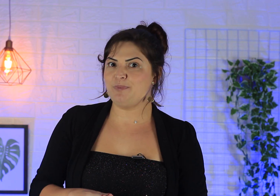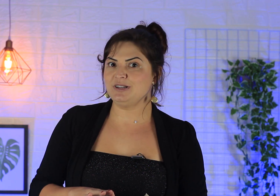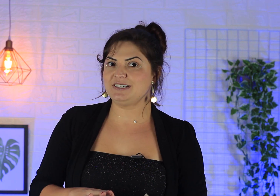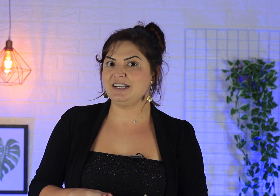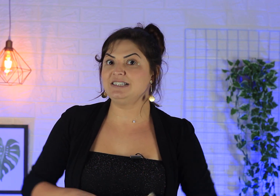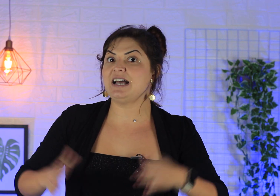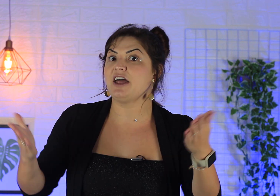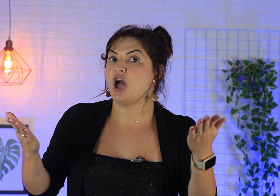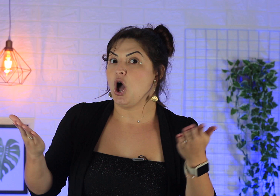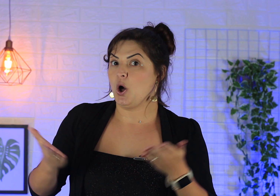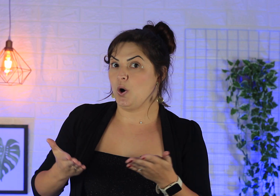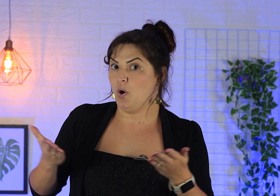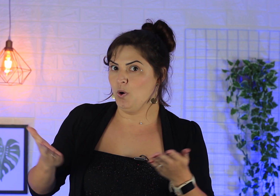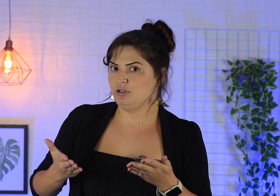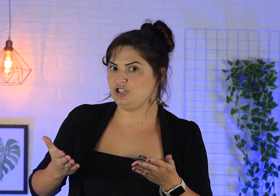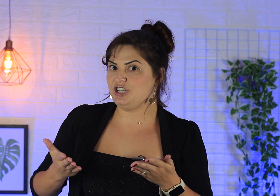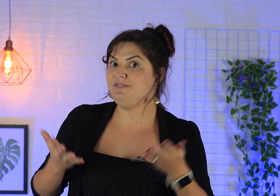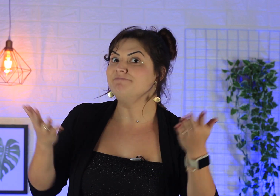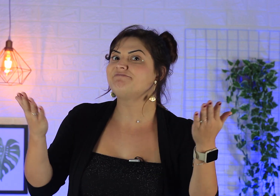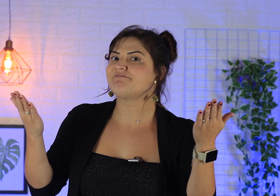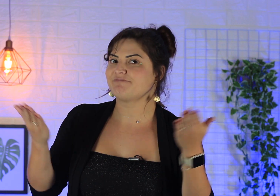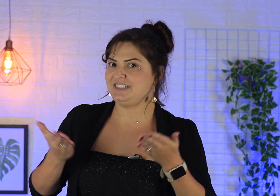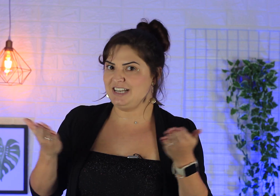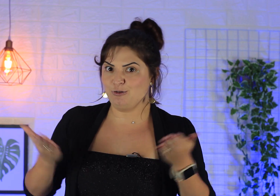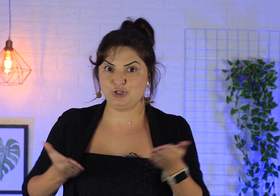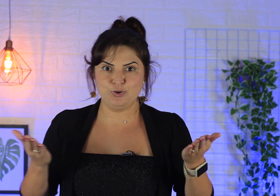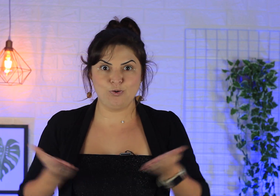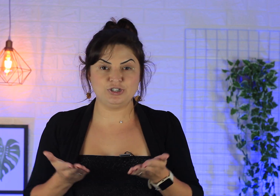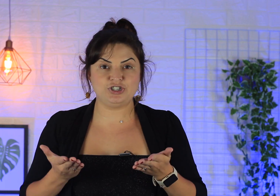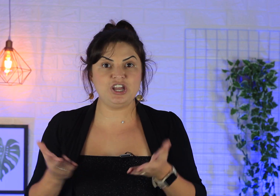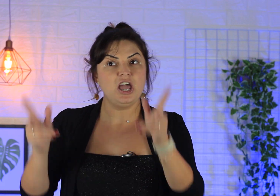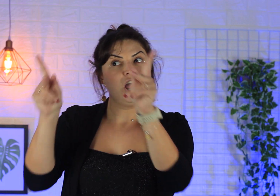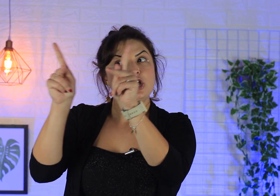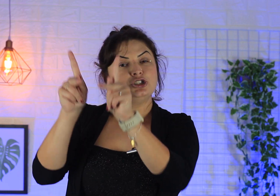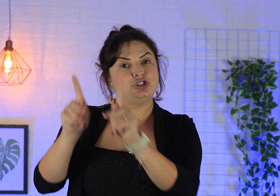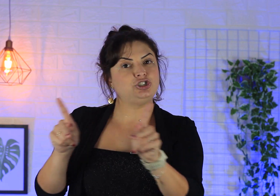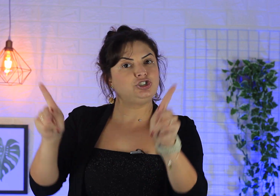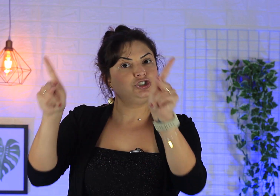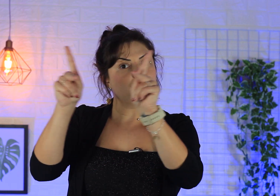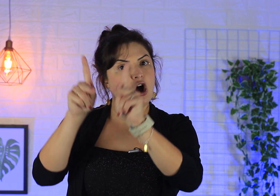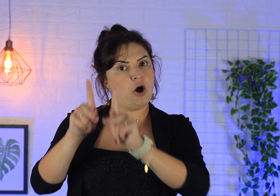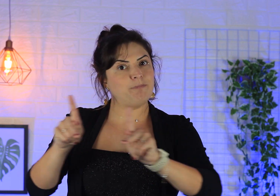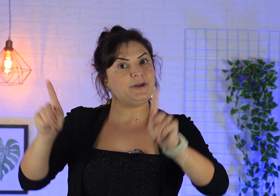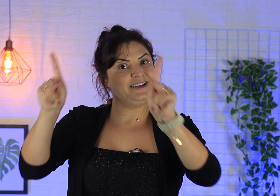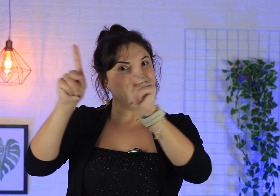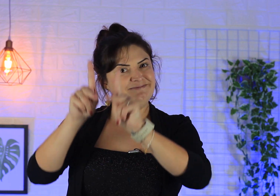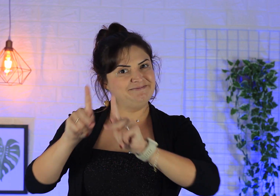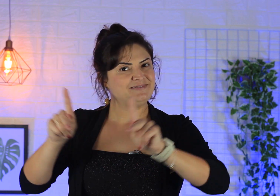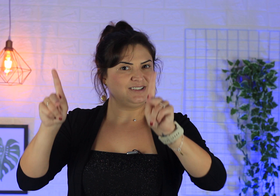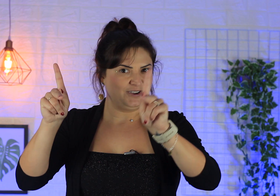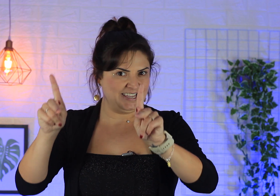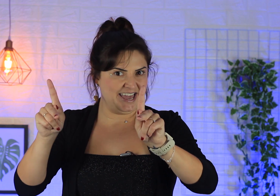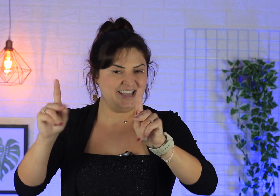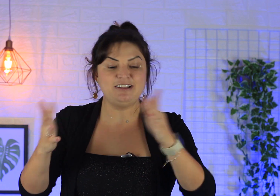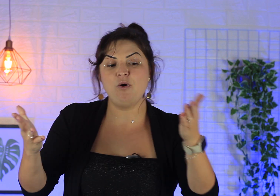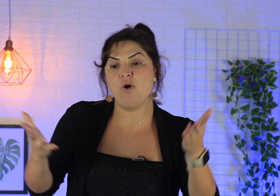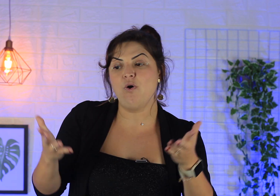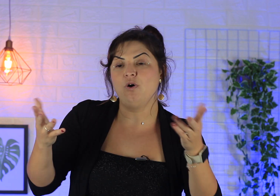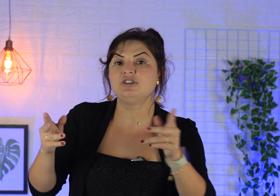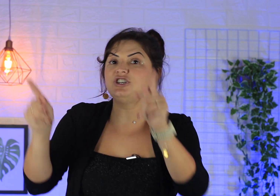pode sinalizar? Hoje, sinal de hoje, shopping, ok? Então hoje,